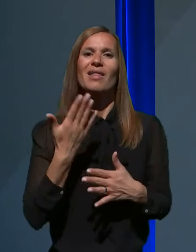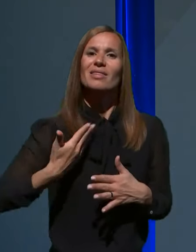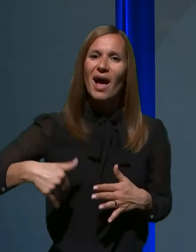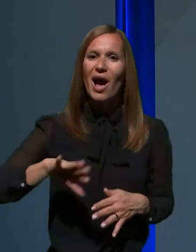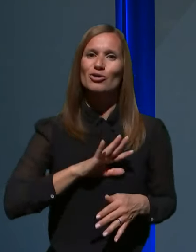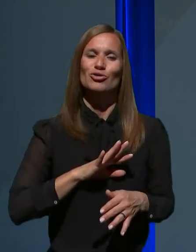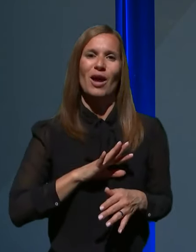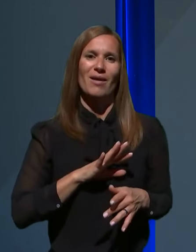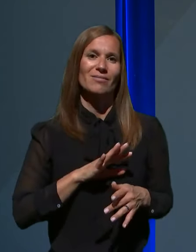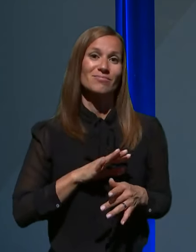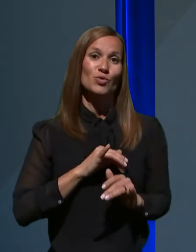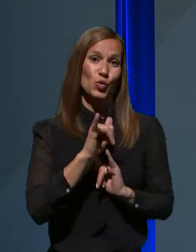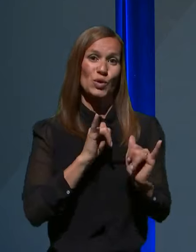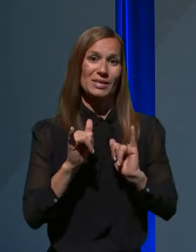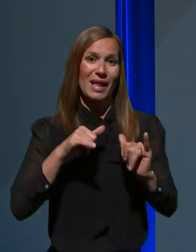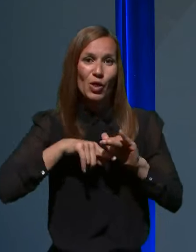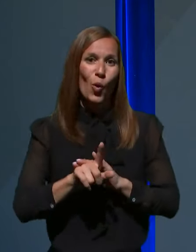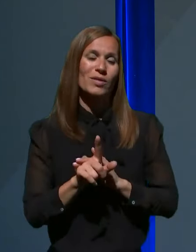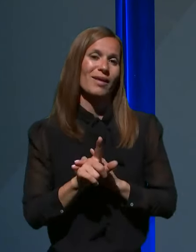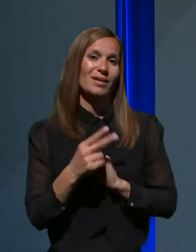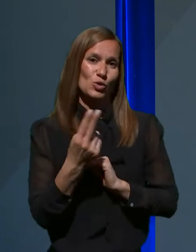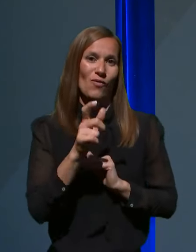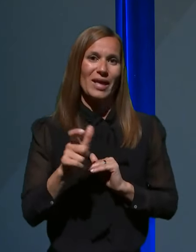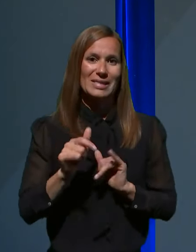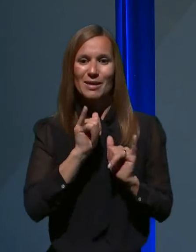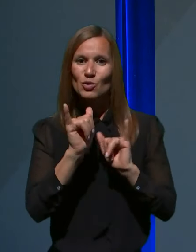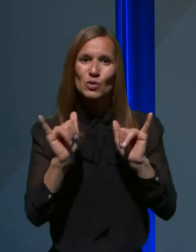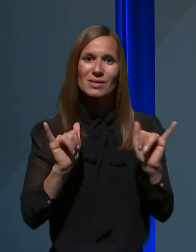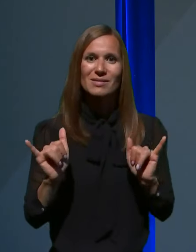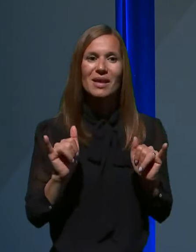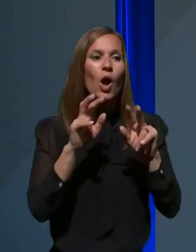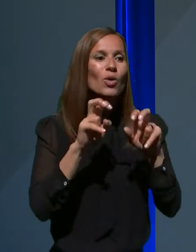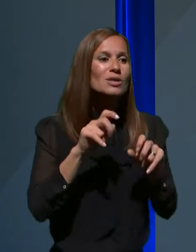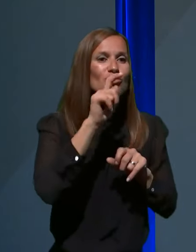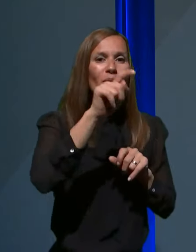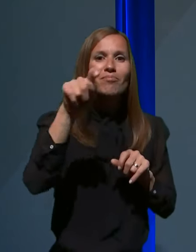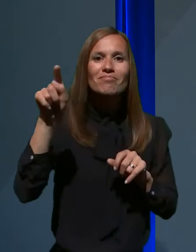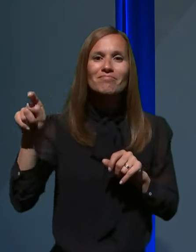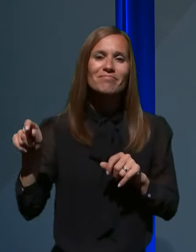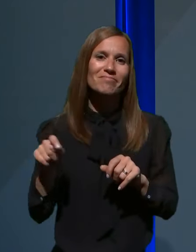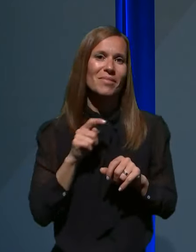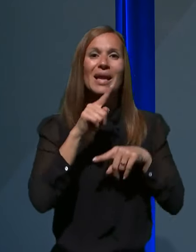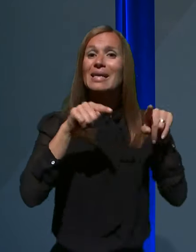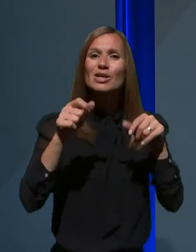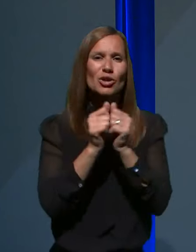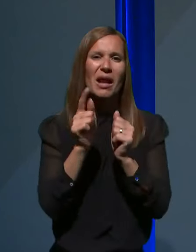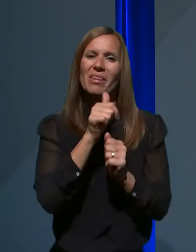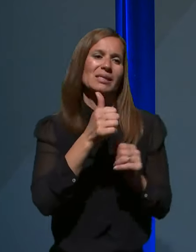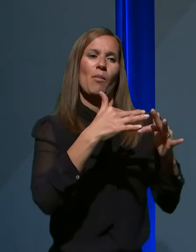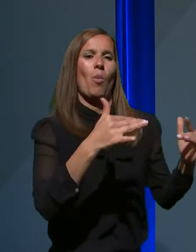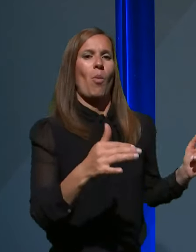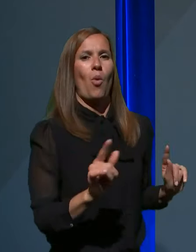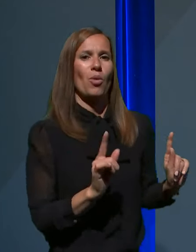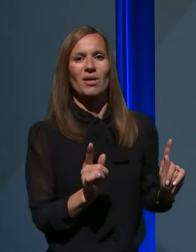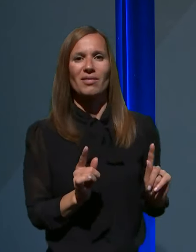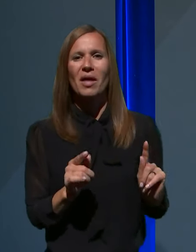obiskovalce, da lahko tudi dopust kvalitetno preživijo pri nas, pa po mojem tudi na